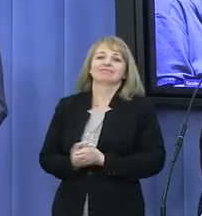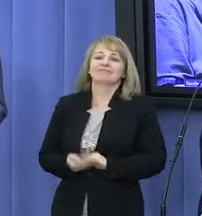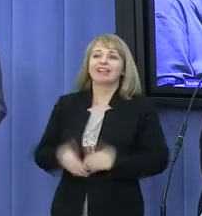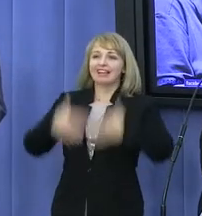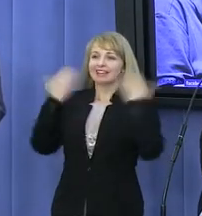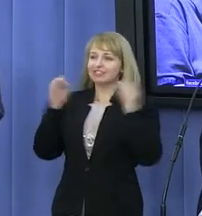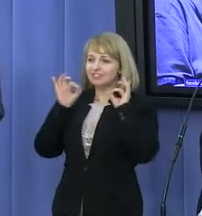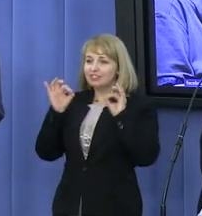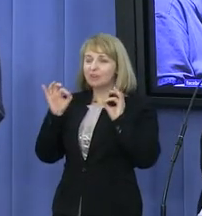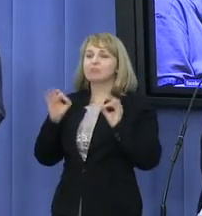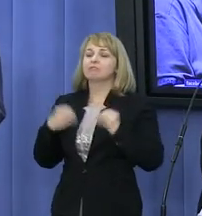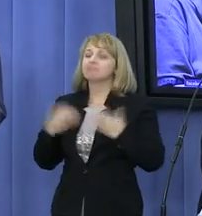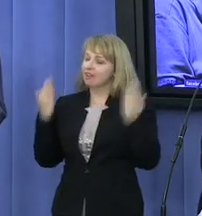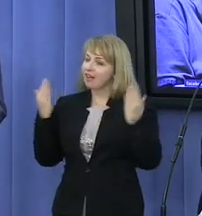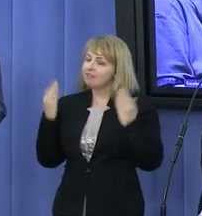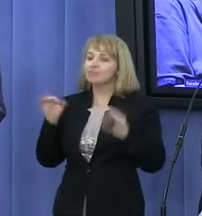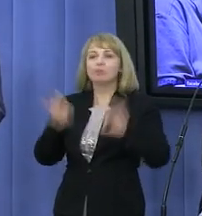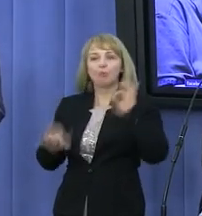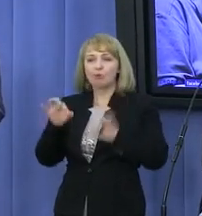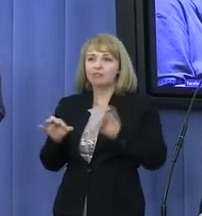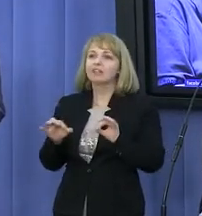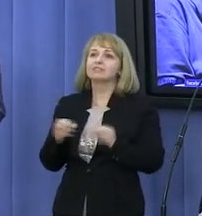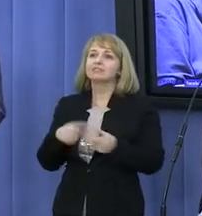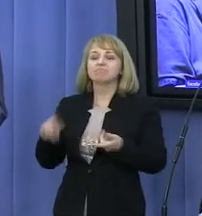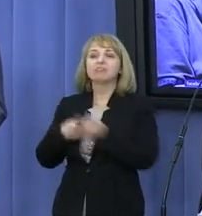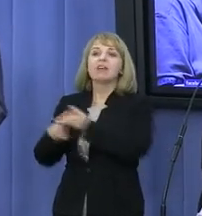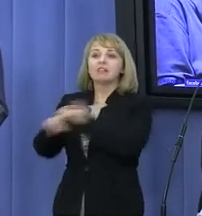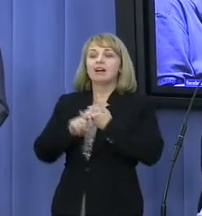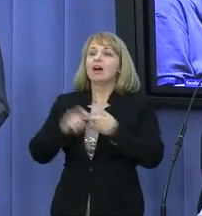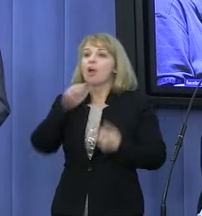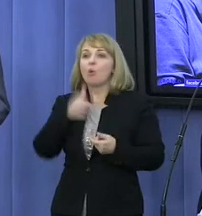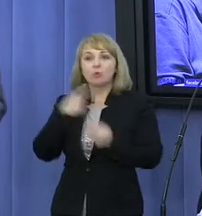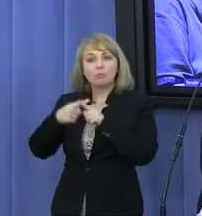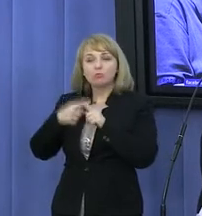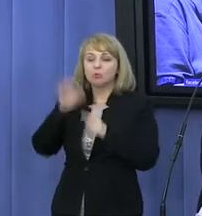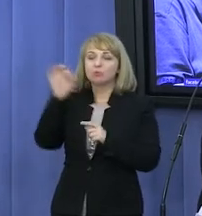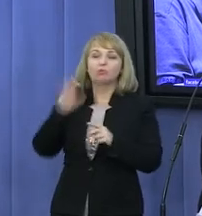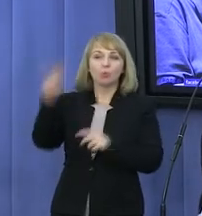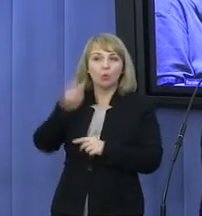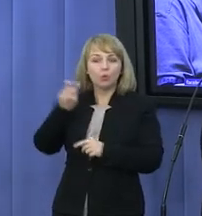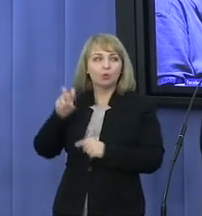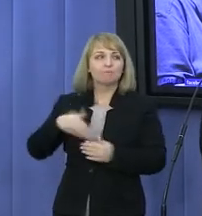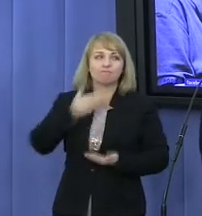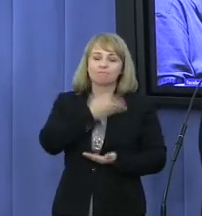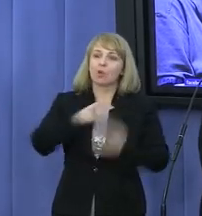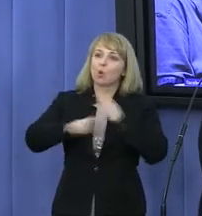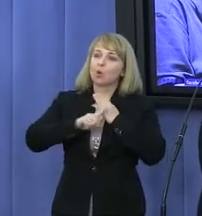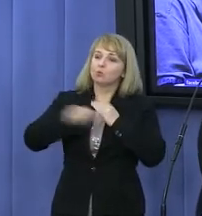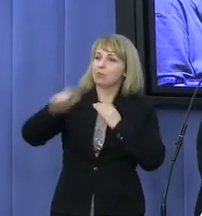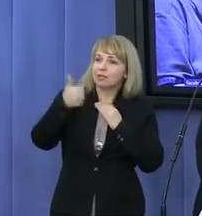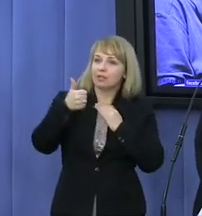Dzień dobry, bardzo mi miło Państwa powitać na konferencji Koalicji Wyborczej Europa plus Twój Ruch. Ze mną Barbara Nowacka, nasza jedynka